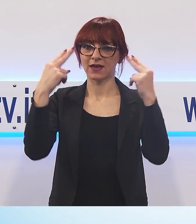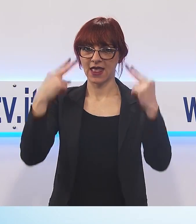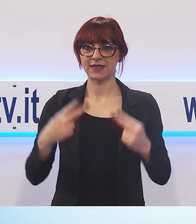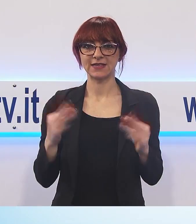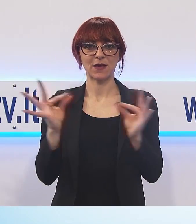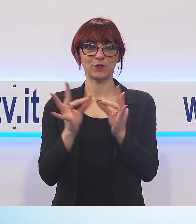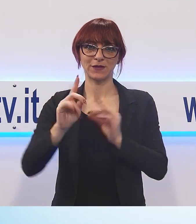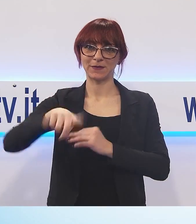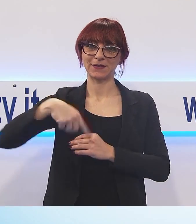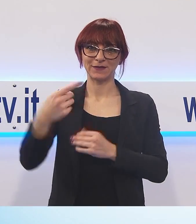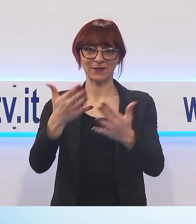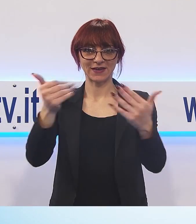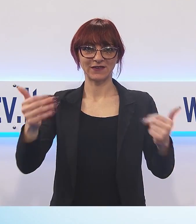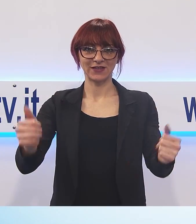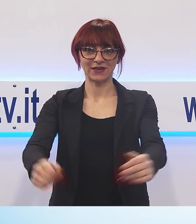breve break, poi lo sport.